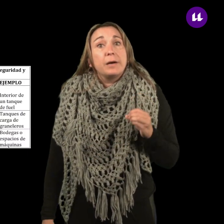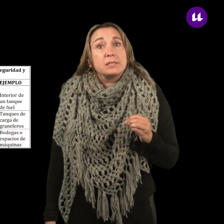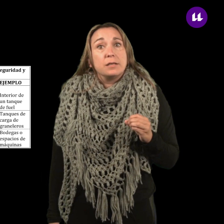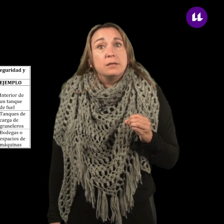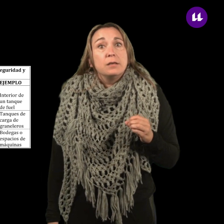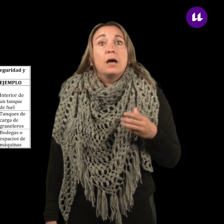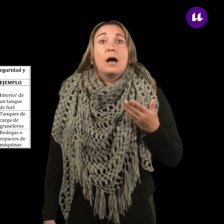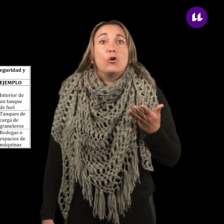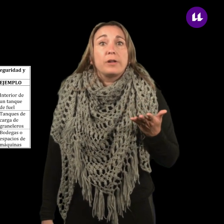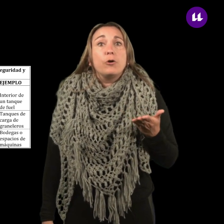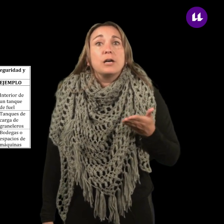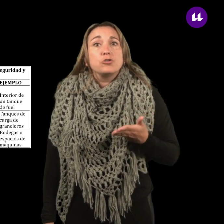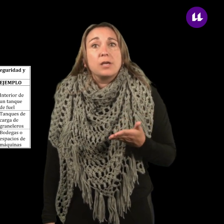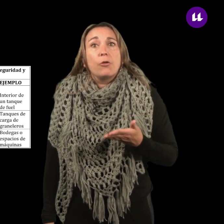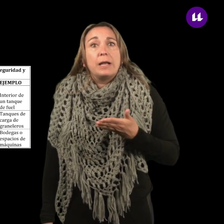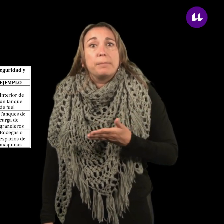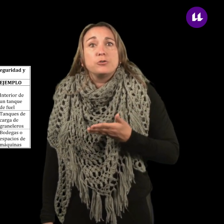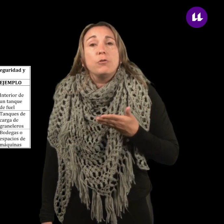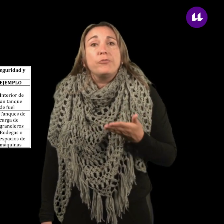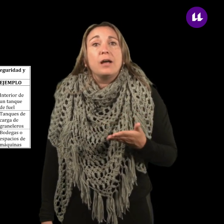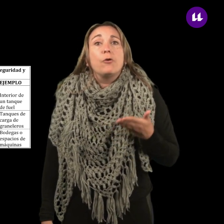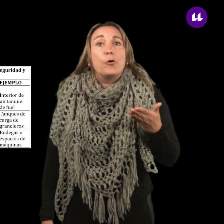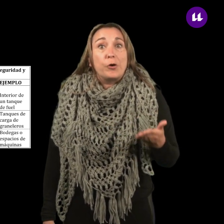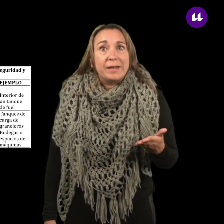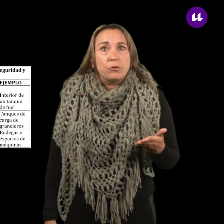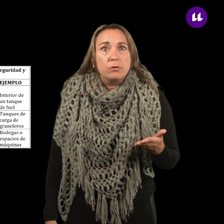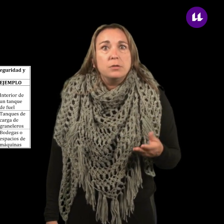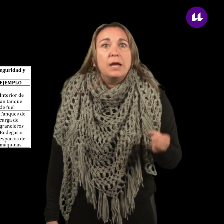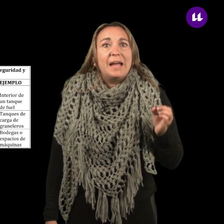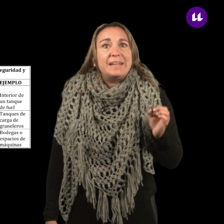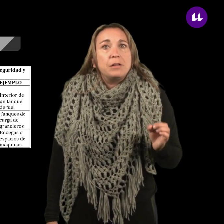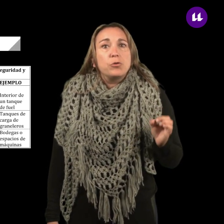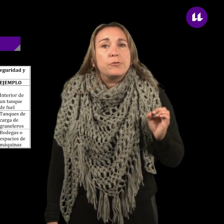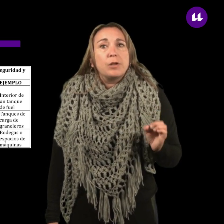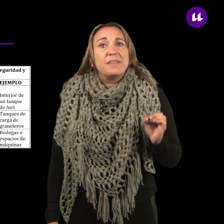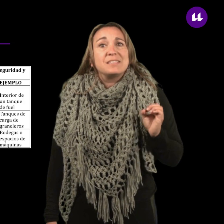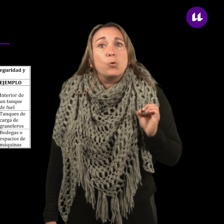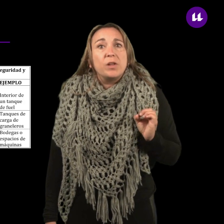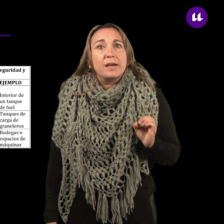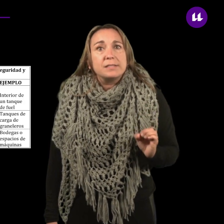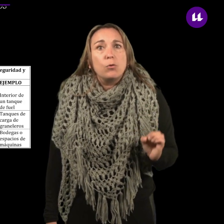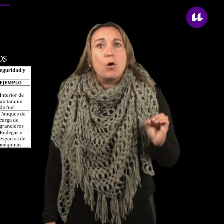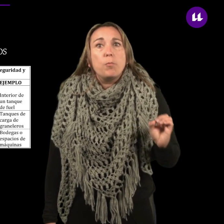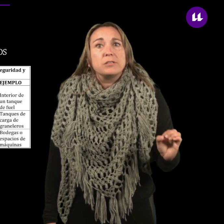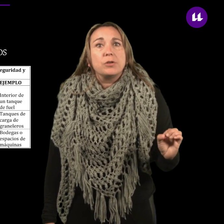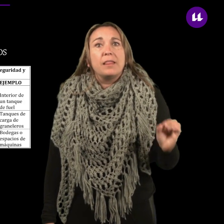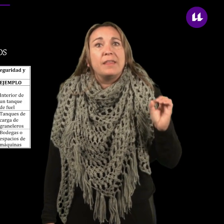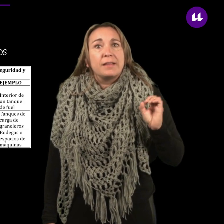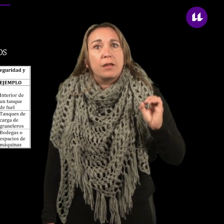base a los riesgos asociados al espacio confinado en concreto, el Instituto Nacional de Seguridad y Salud Ocupacional de Estados